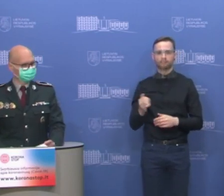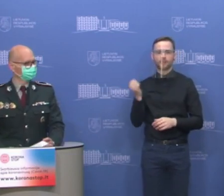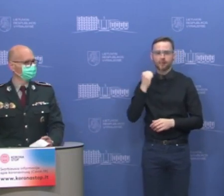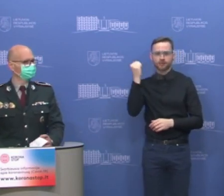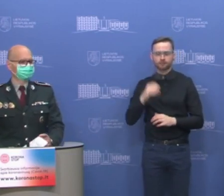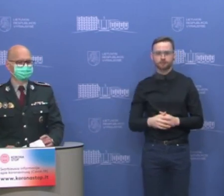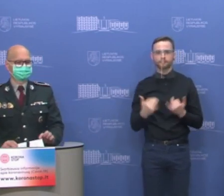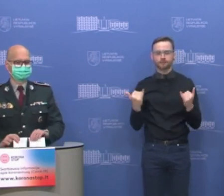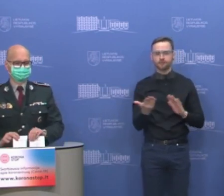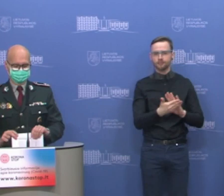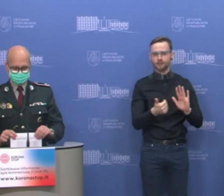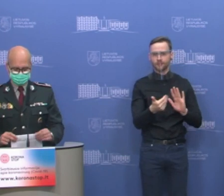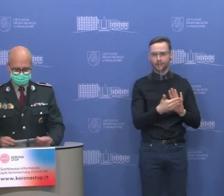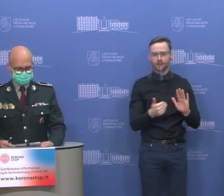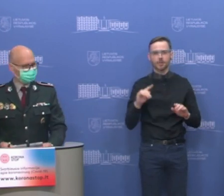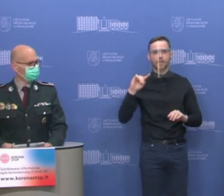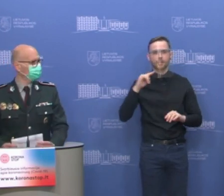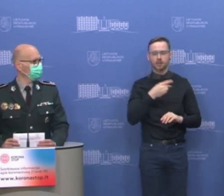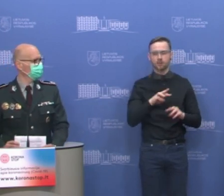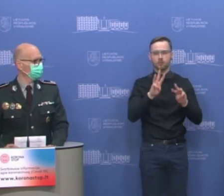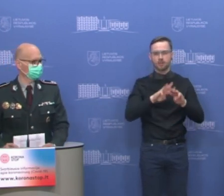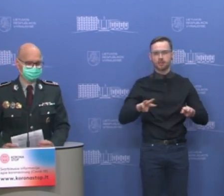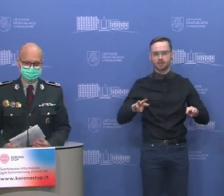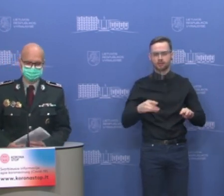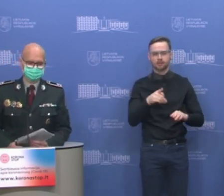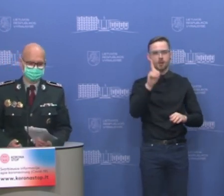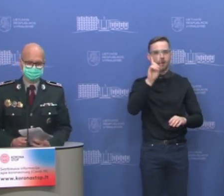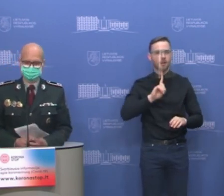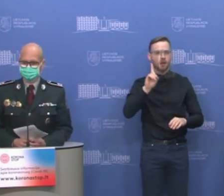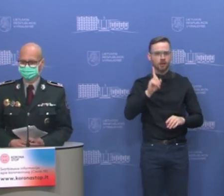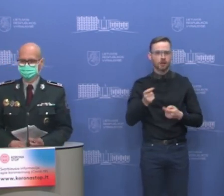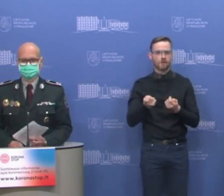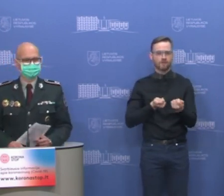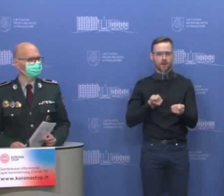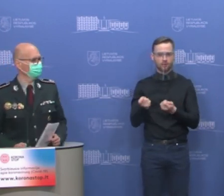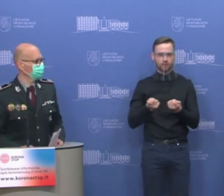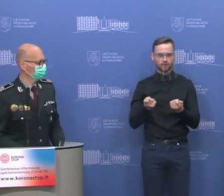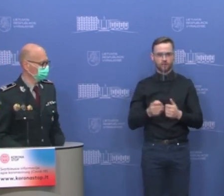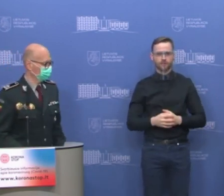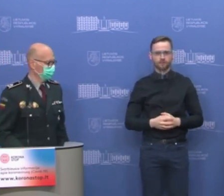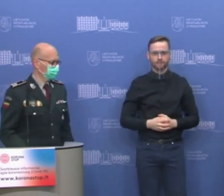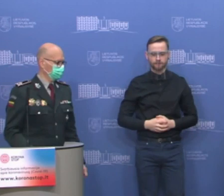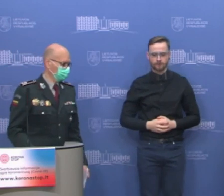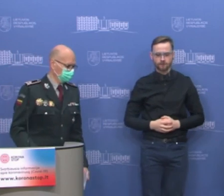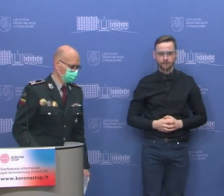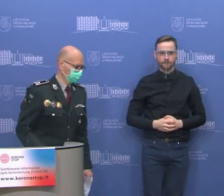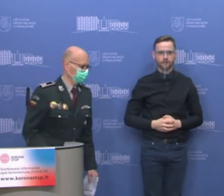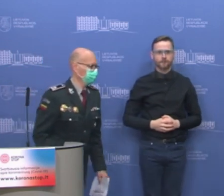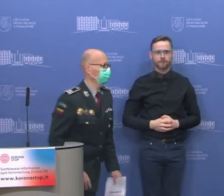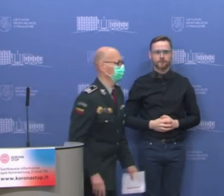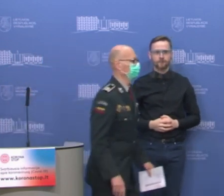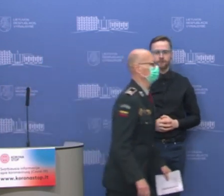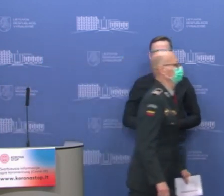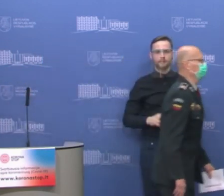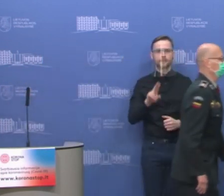O dabar pakviesiu prie mikrofono energetikos ministrą, kuris laikinai eina ekonomikos ir inovacijos ministro pareigas, Žygimanta